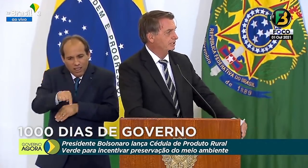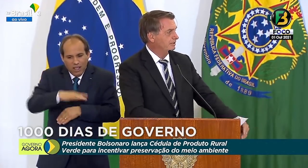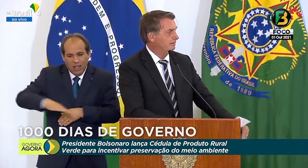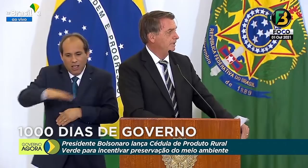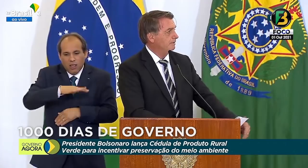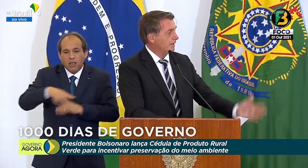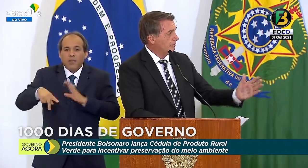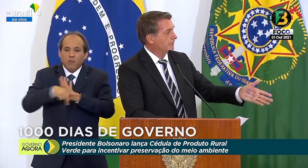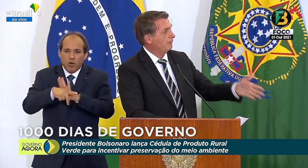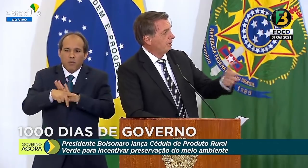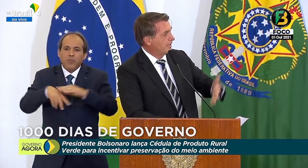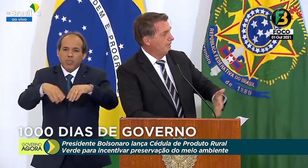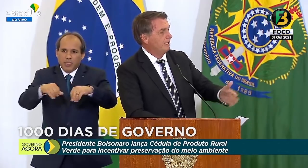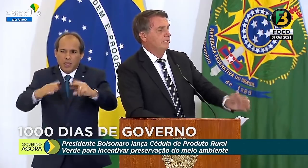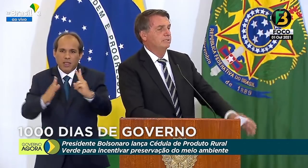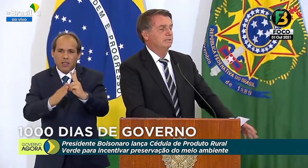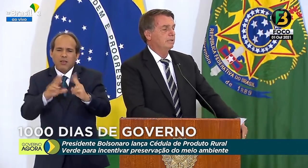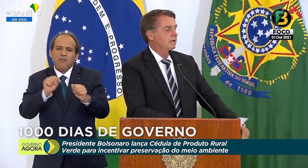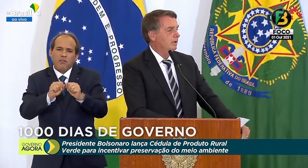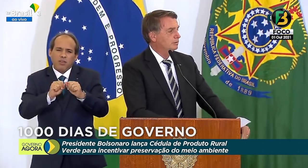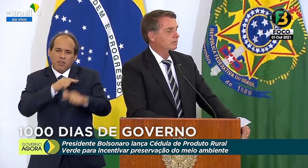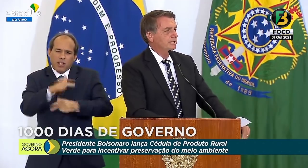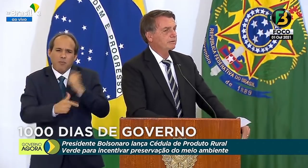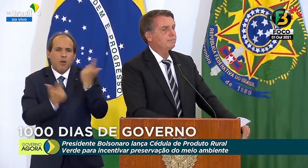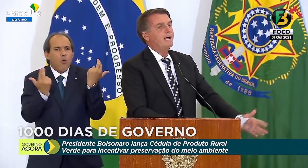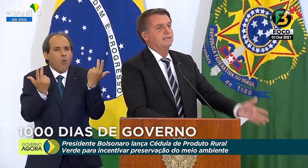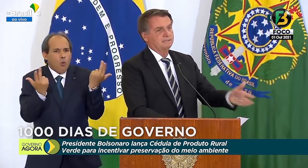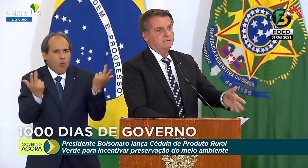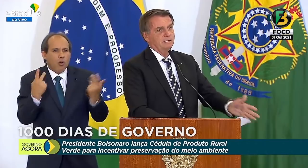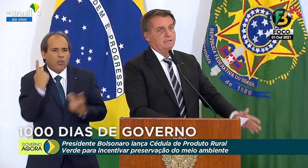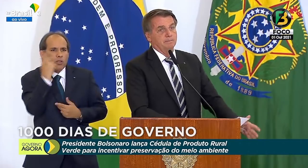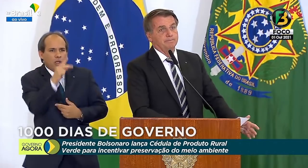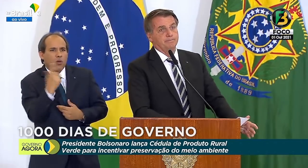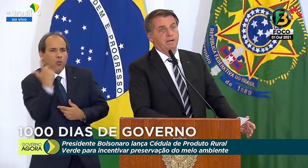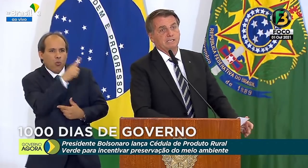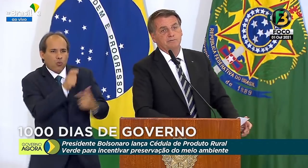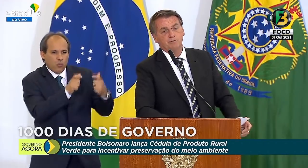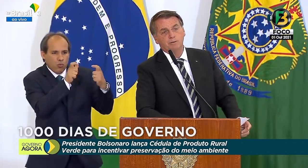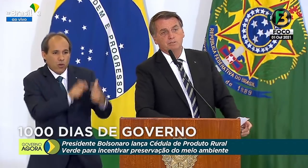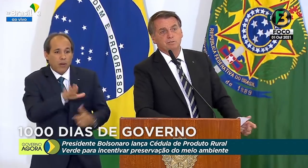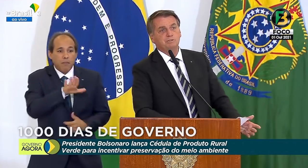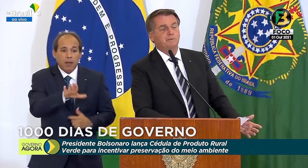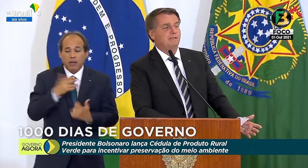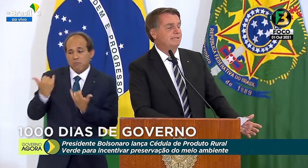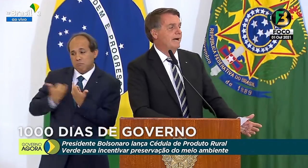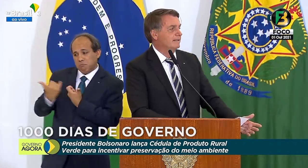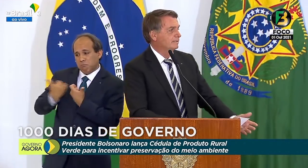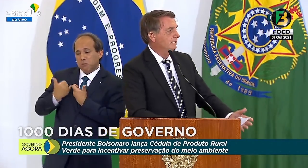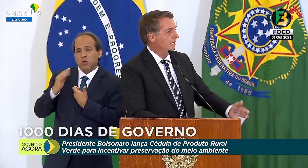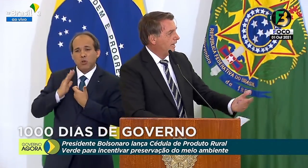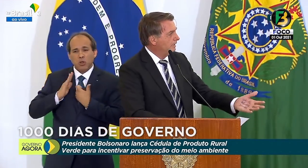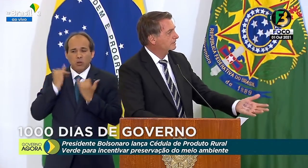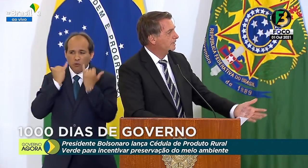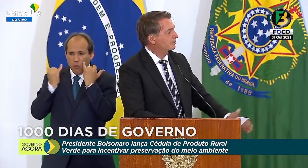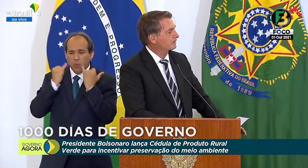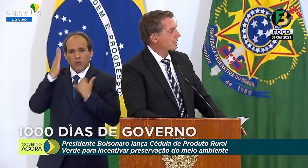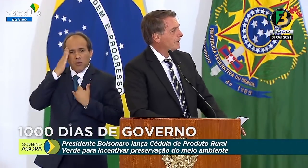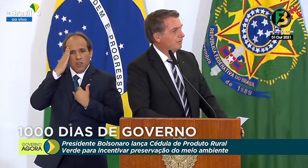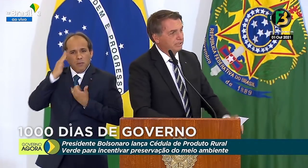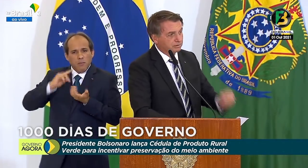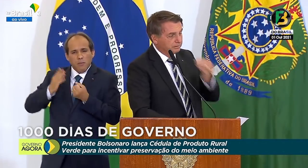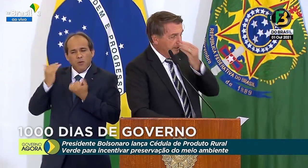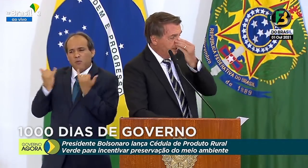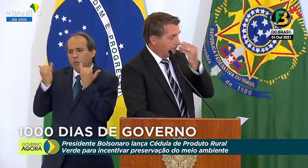reserva indígena, vai ser um trabalho semelhante ao do Linhão, mas, pelas informações preliminares, ali tem